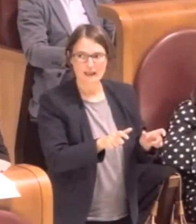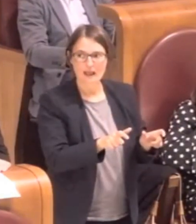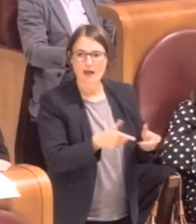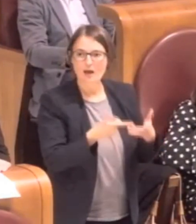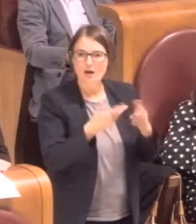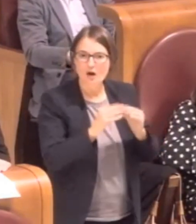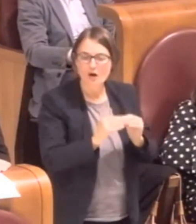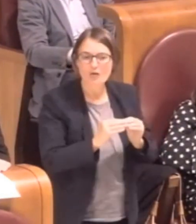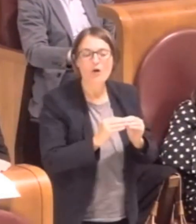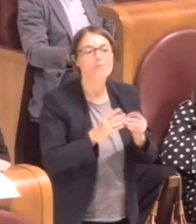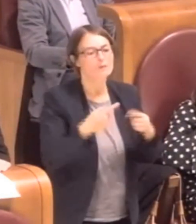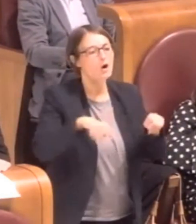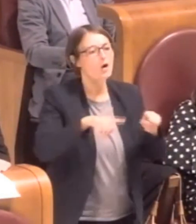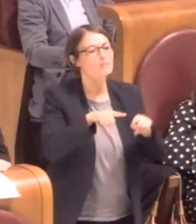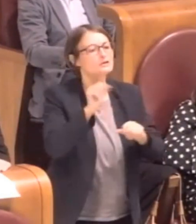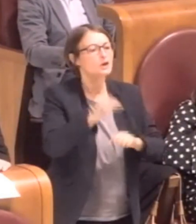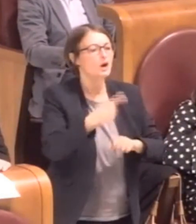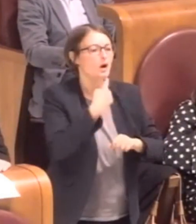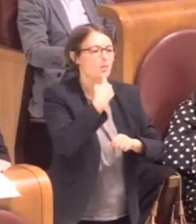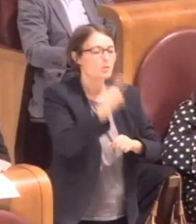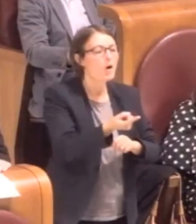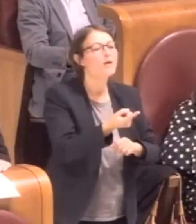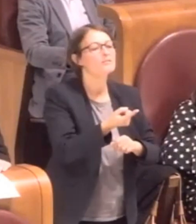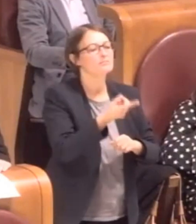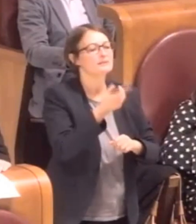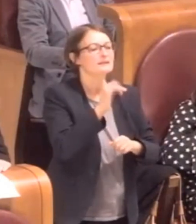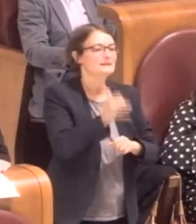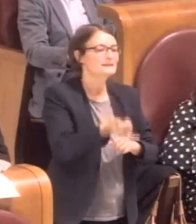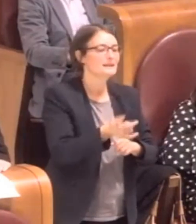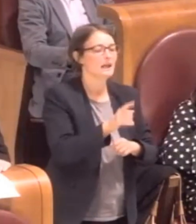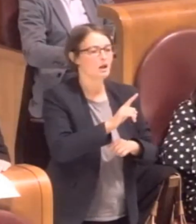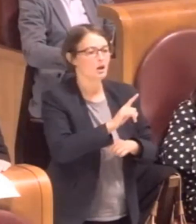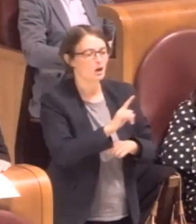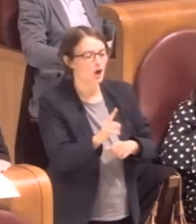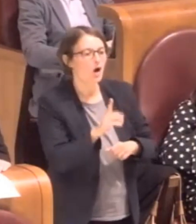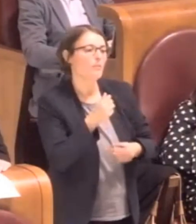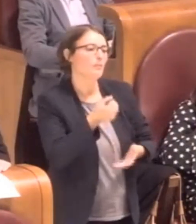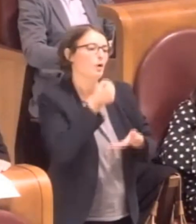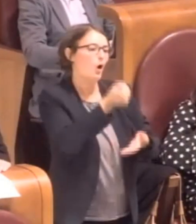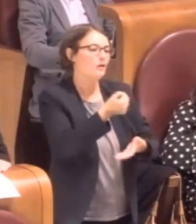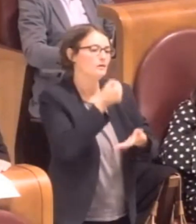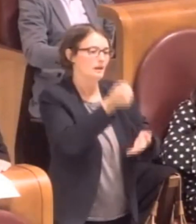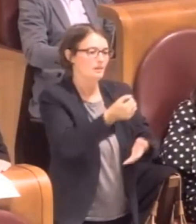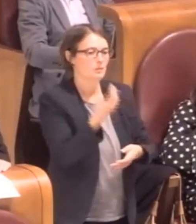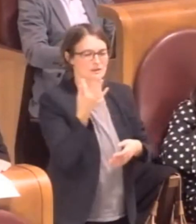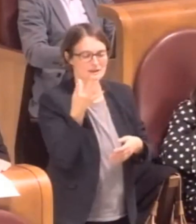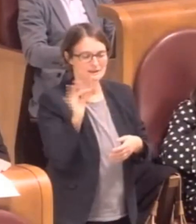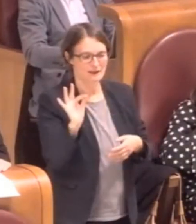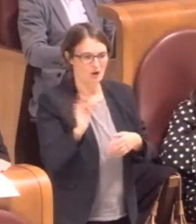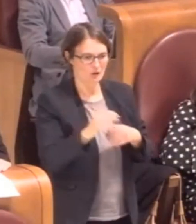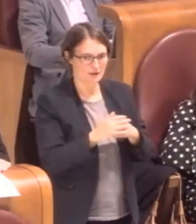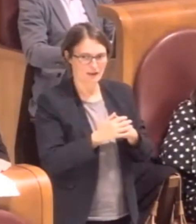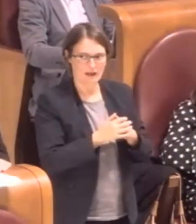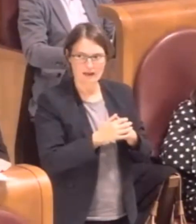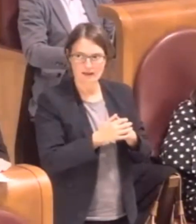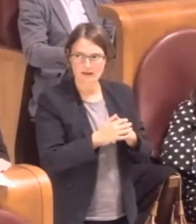concessione o meno di contributi straordinari. All'articolo 6,1